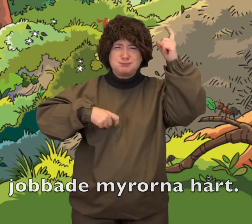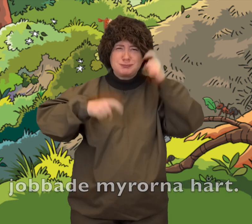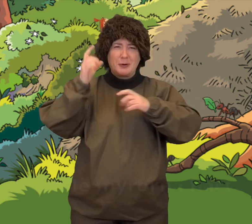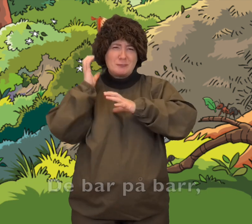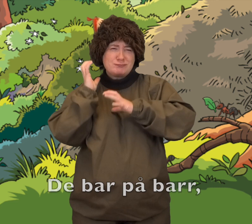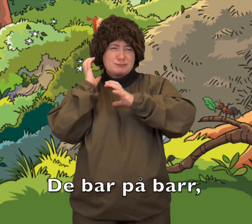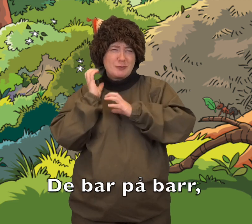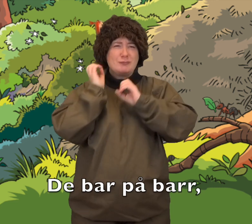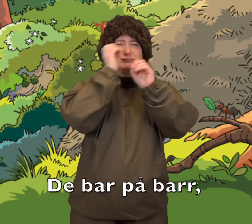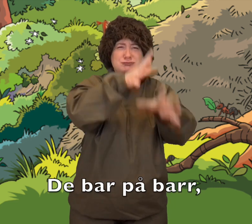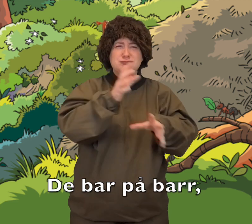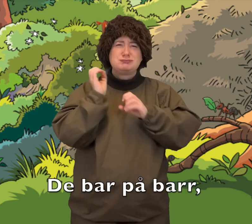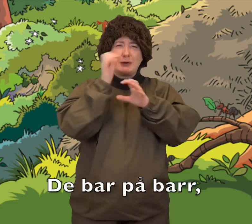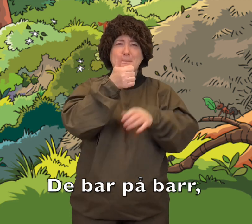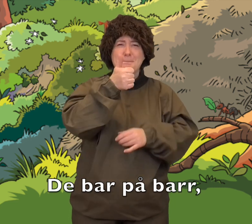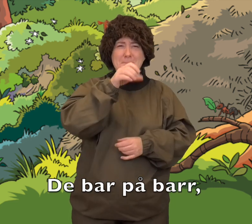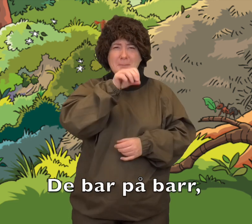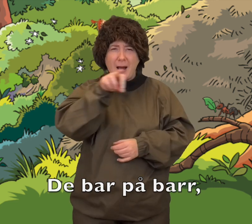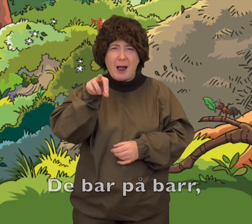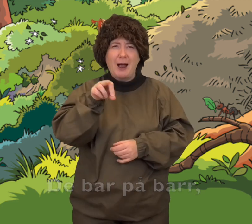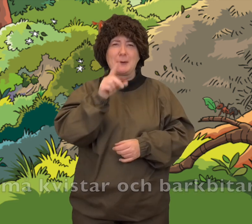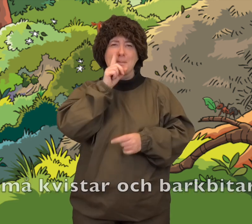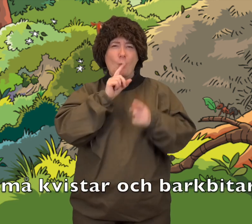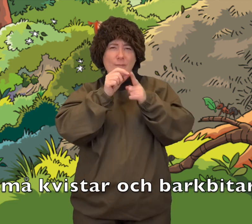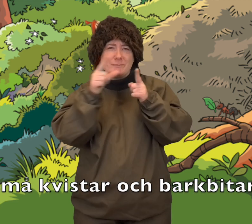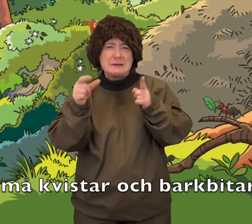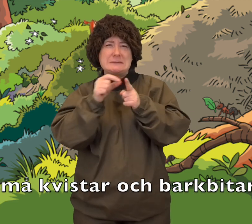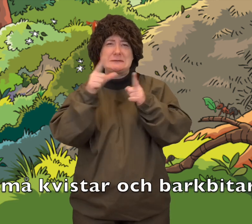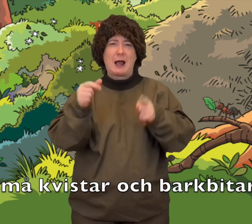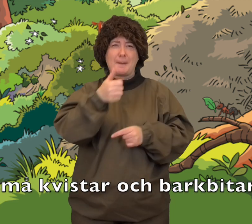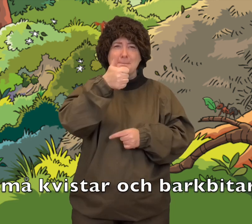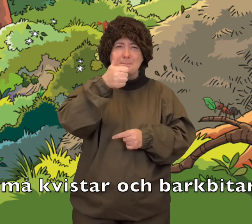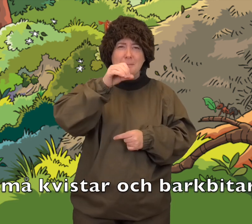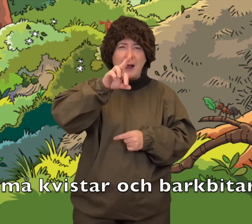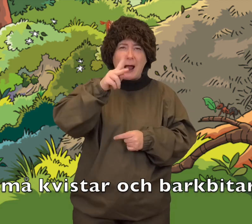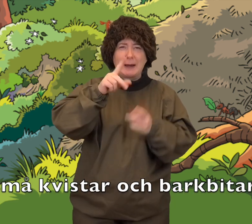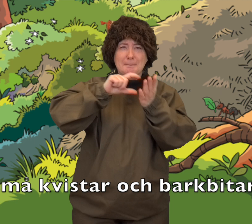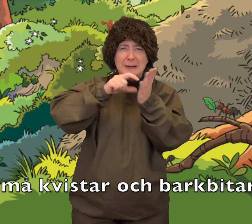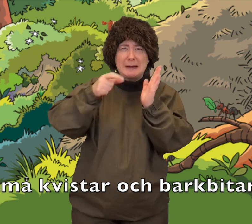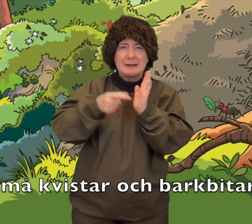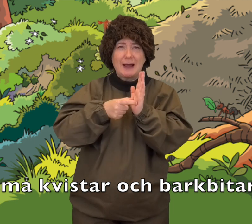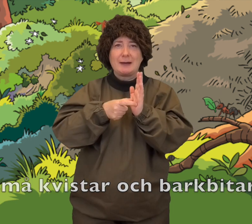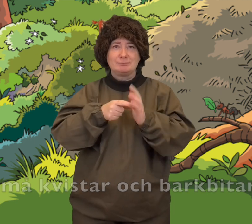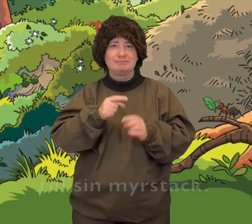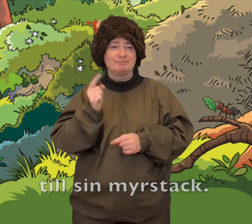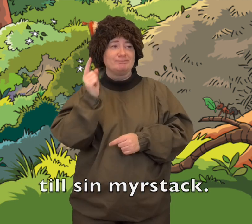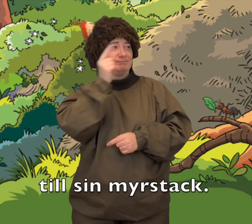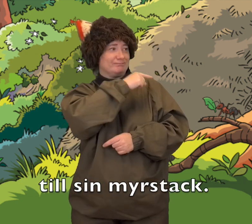De bar på barr, små kvistar och barkbitar till sin